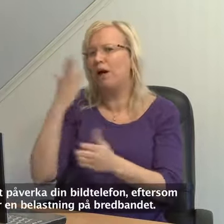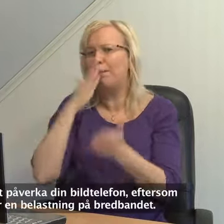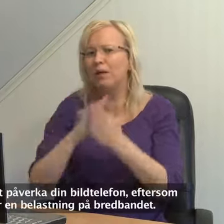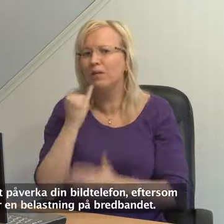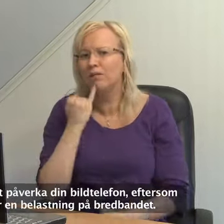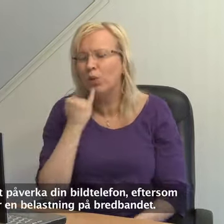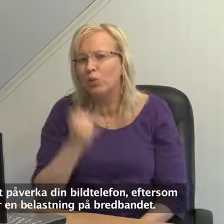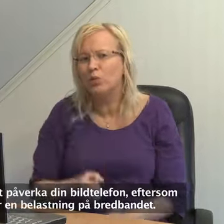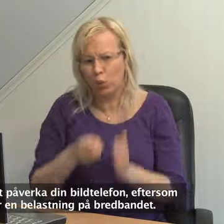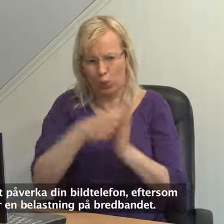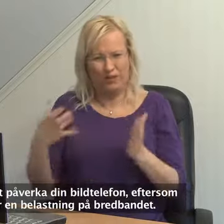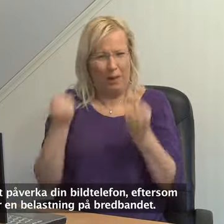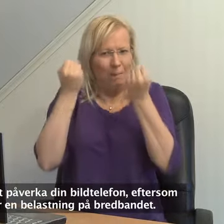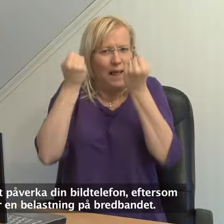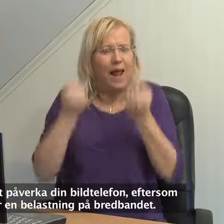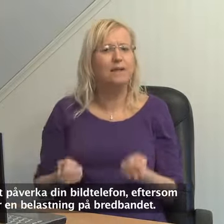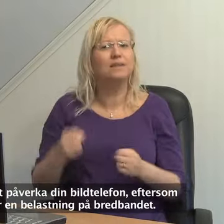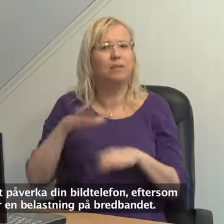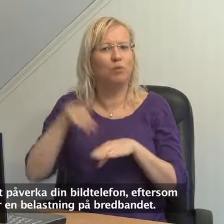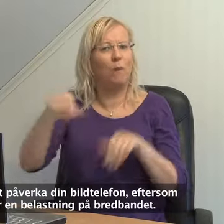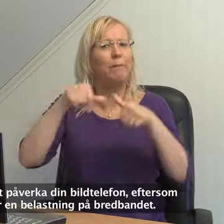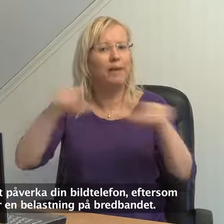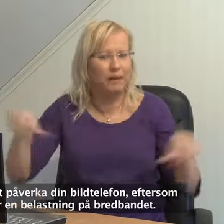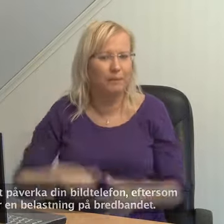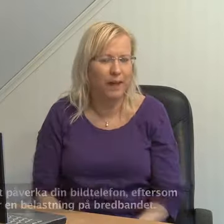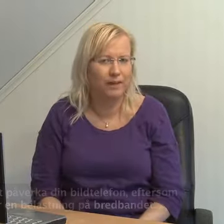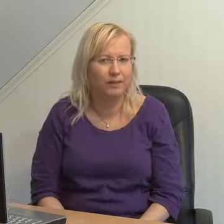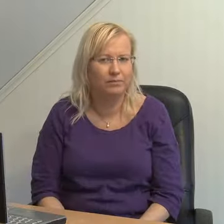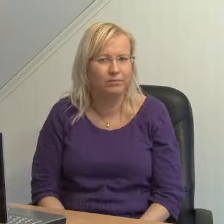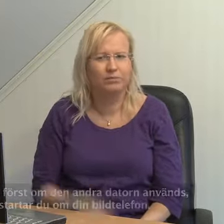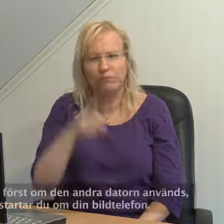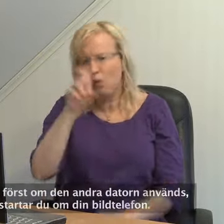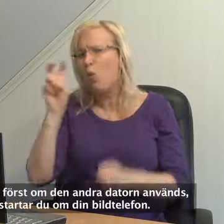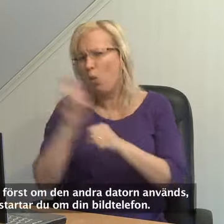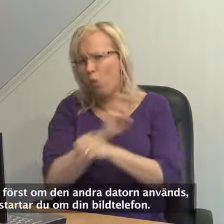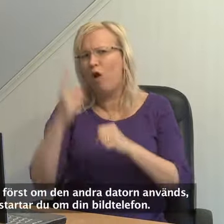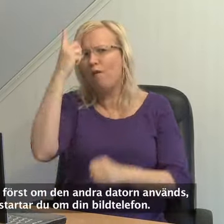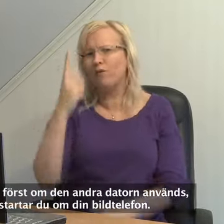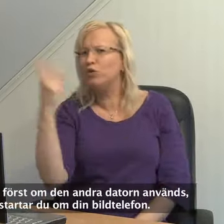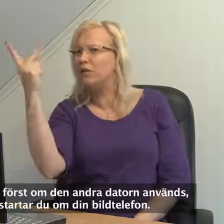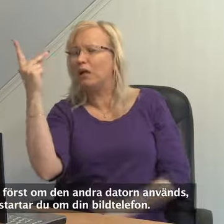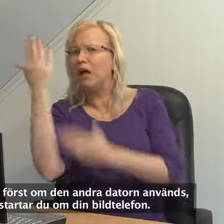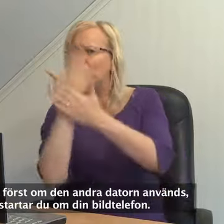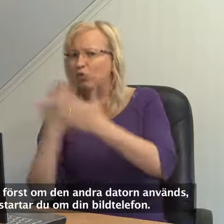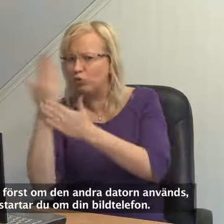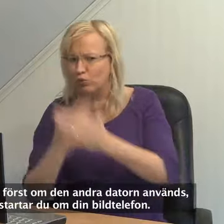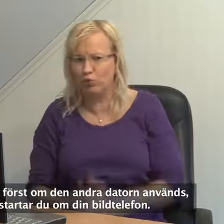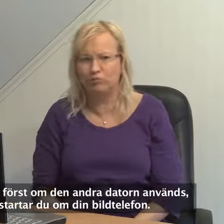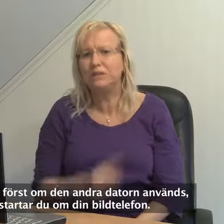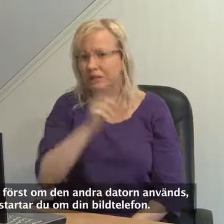påverka bildtelefonen. Eftersom det blir en belastning på bredbandet. Kolla först hur den andra datorn används.